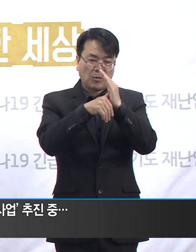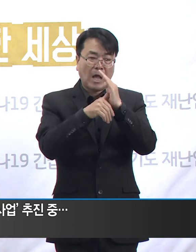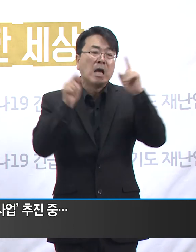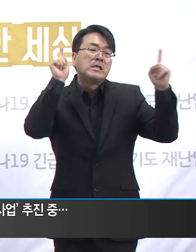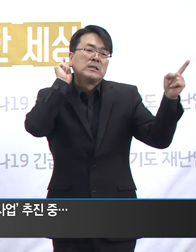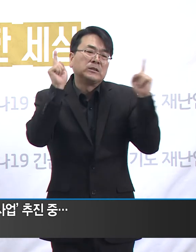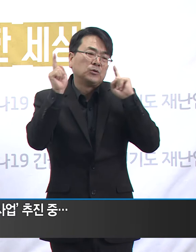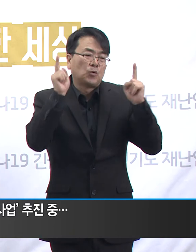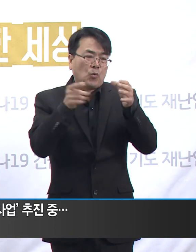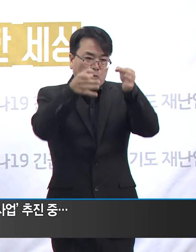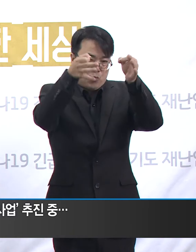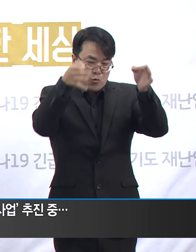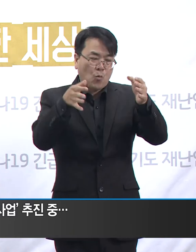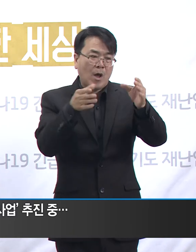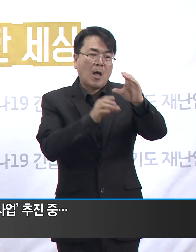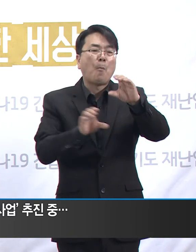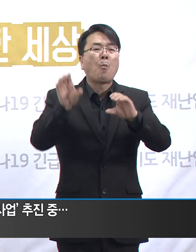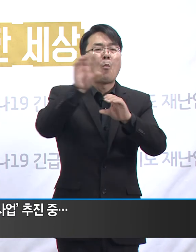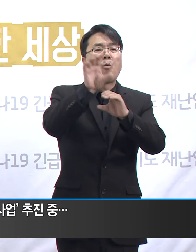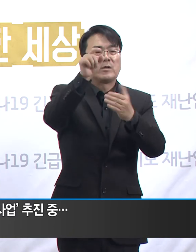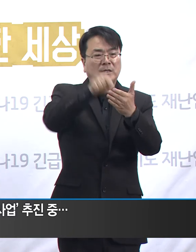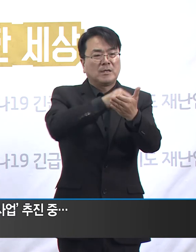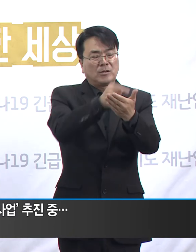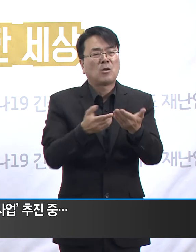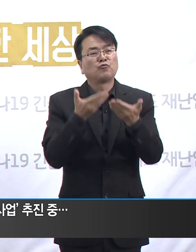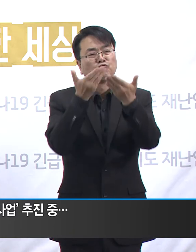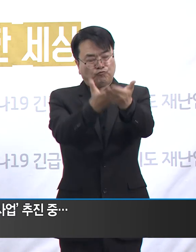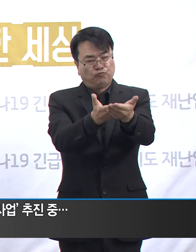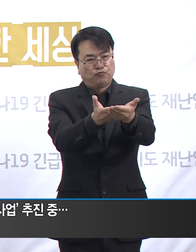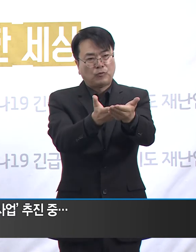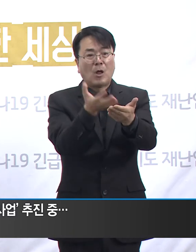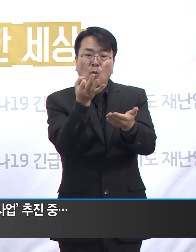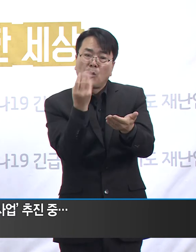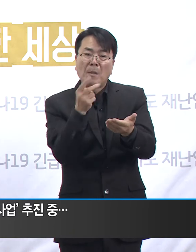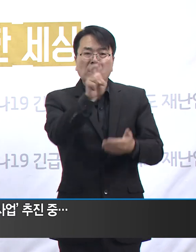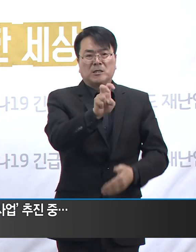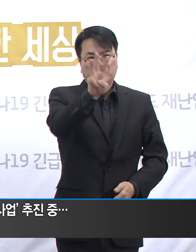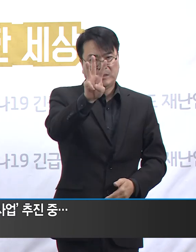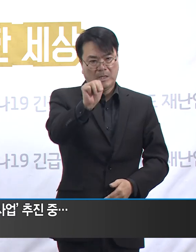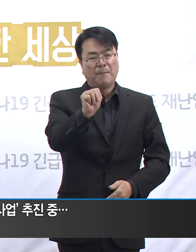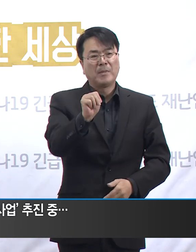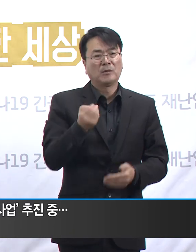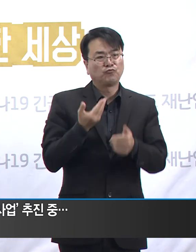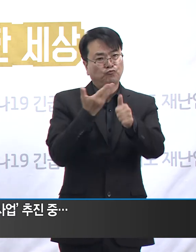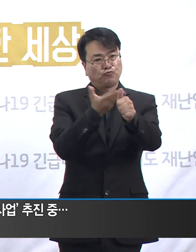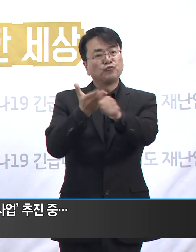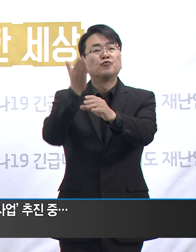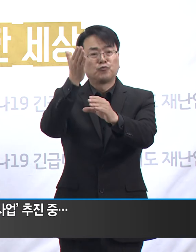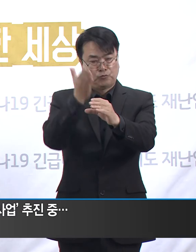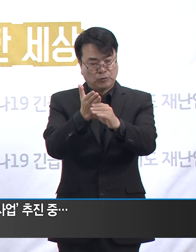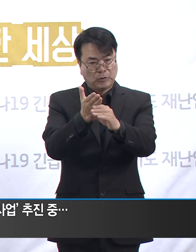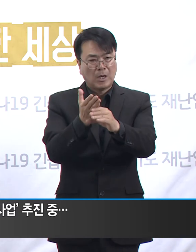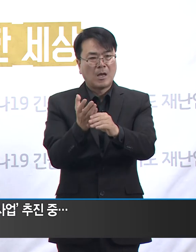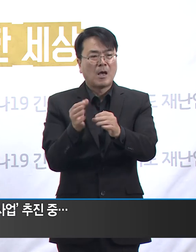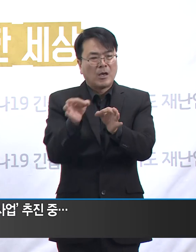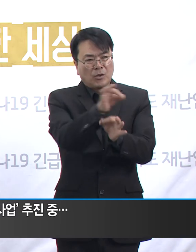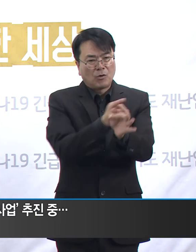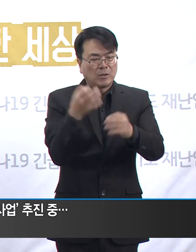1인당 23만 원을 지급하고 있습니다. 경제적 걱정을 조금이나마 덜고